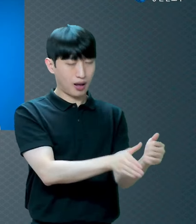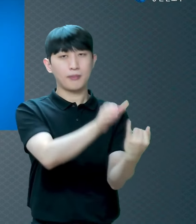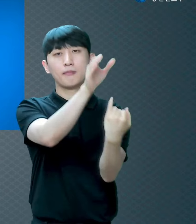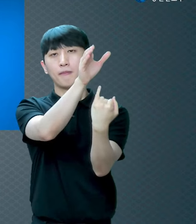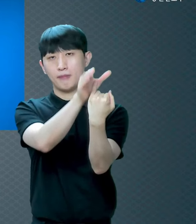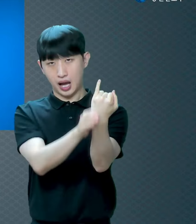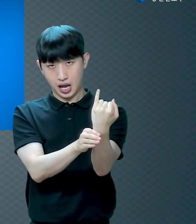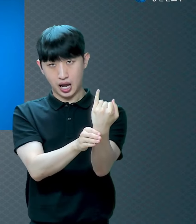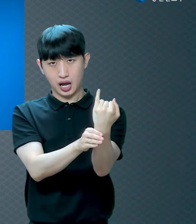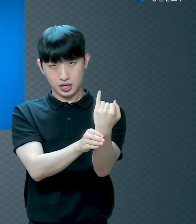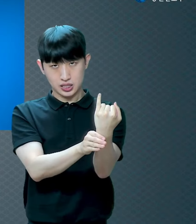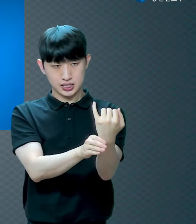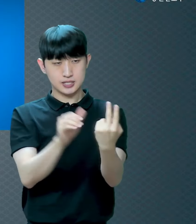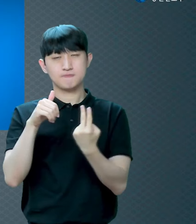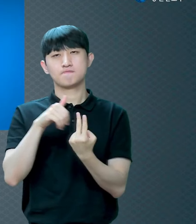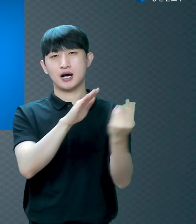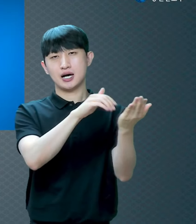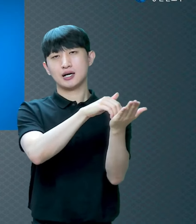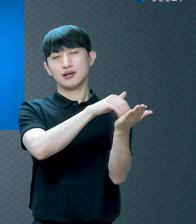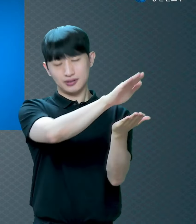입히고 내쫓은 거예요